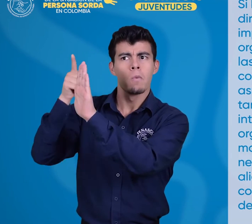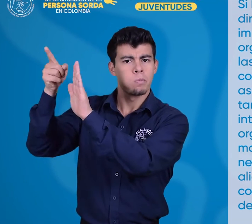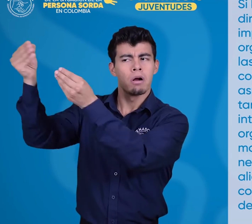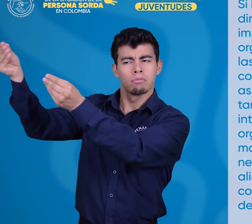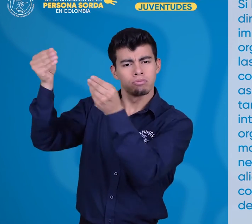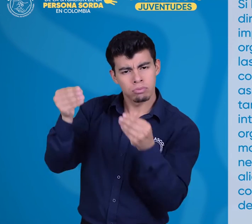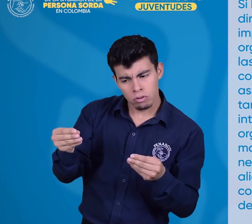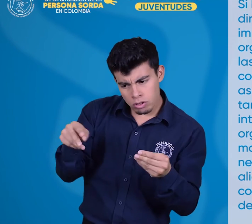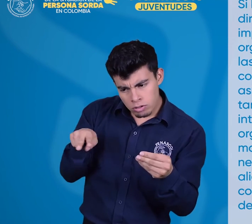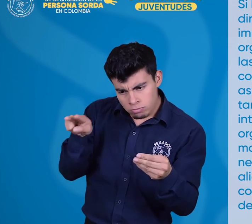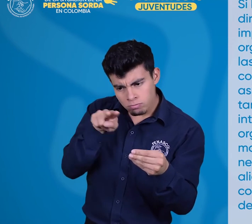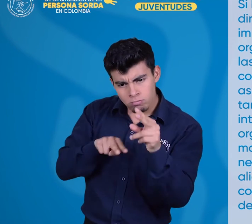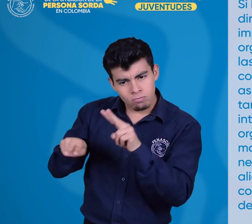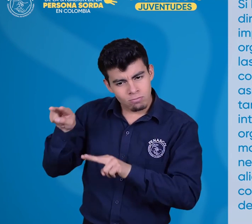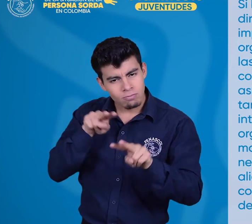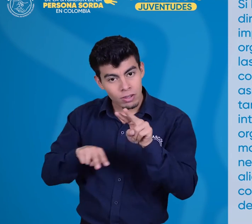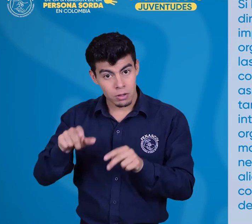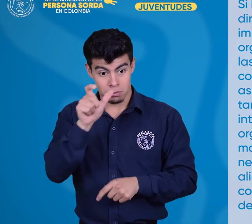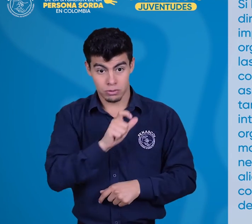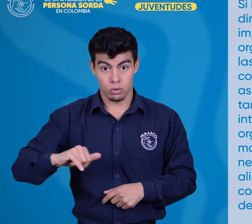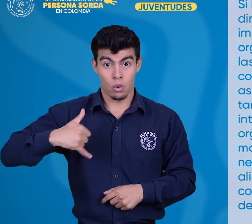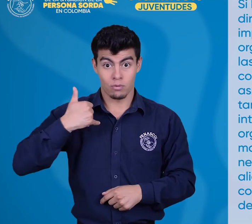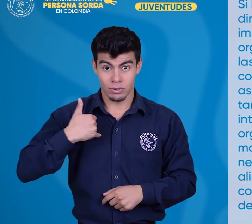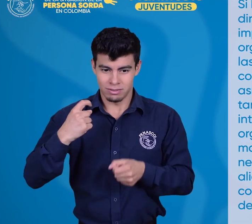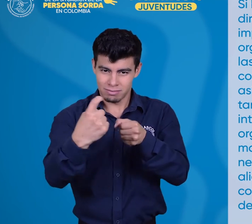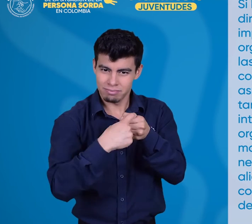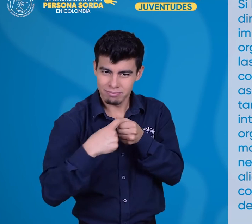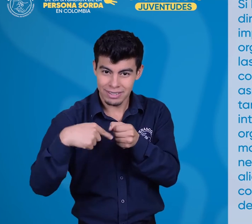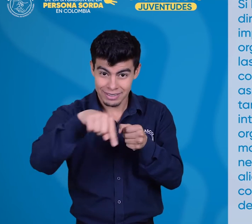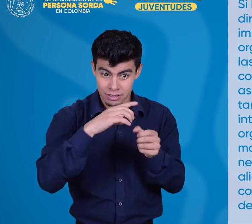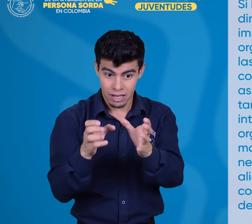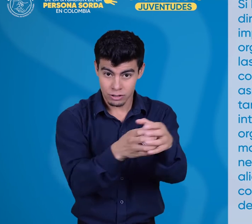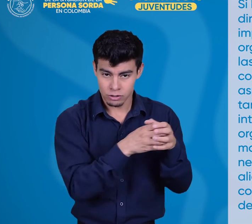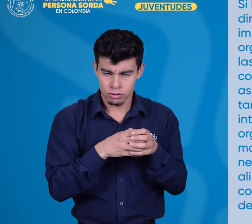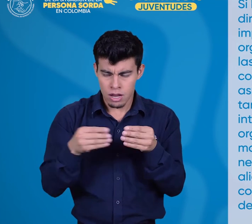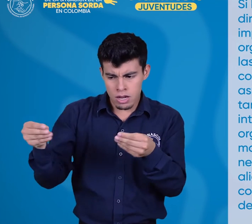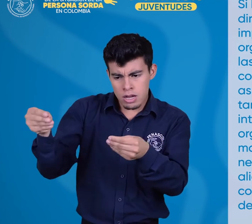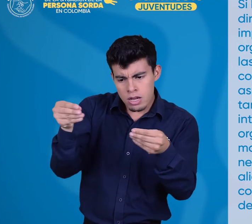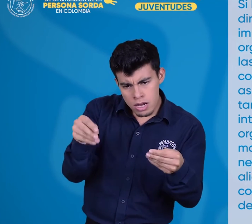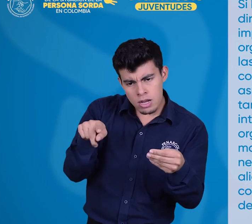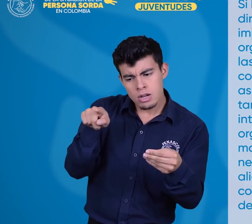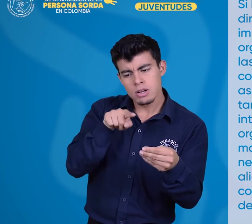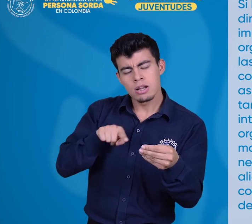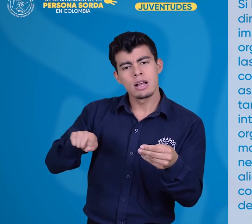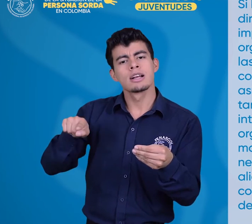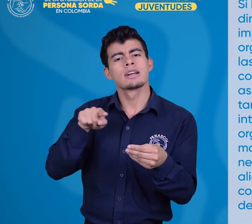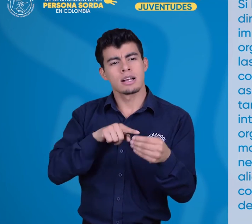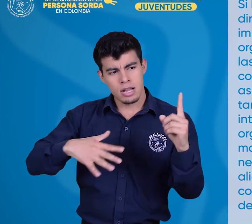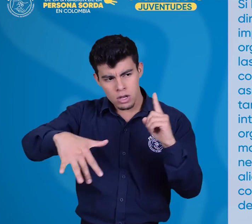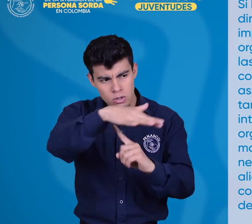direcciones de trabajo, es importante que los jóvenes organizados asociativamente las conozcan